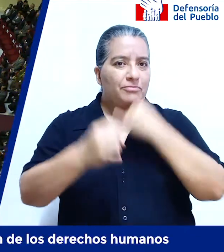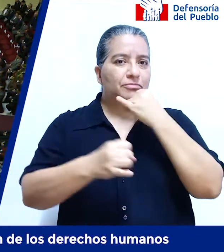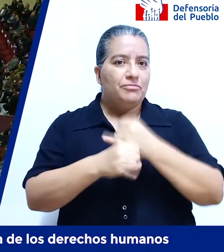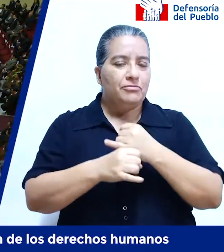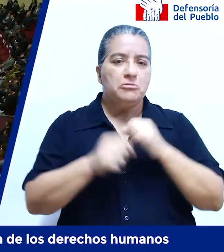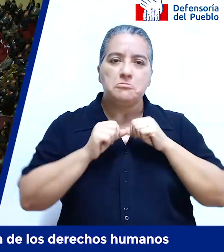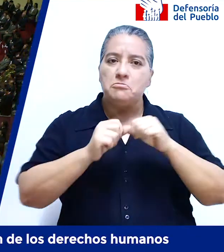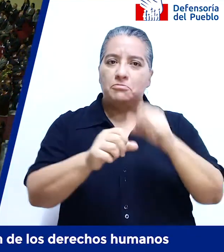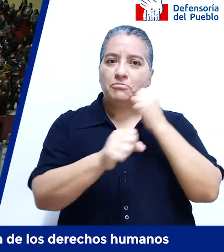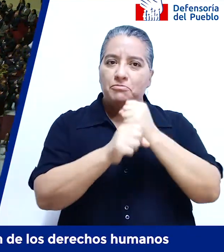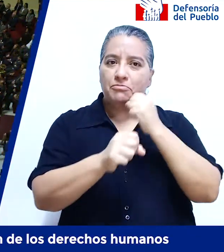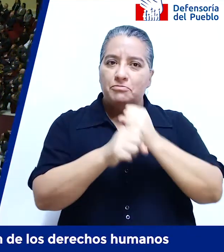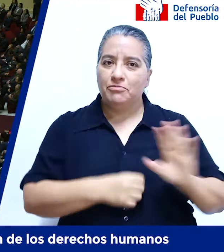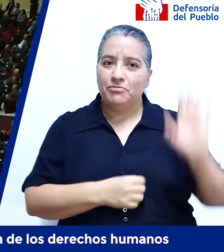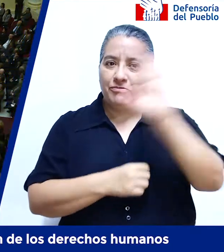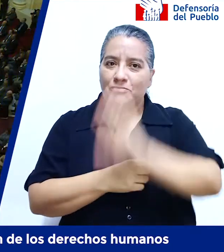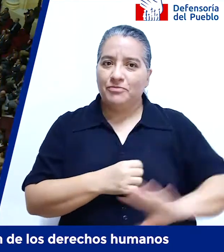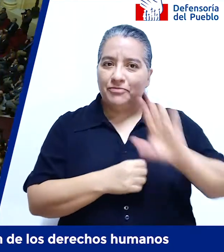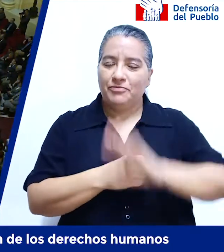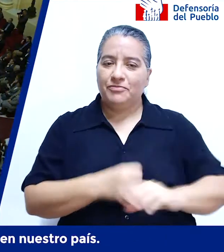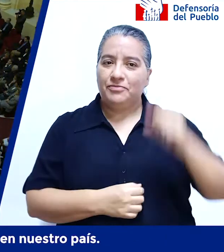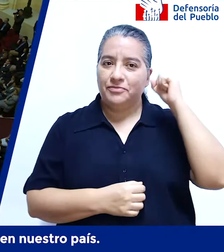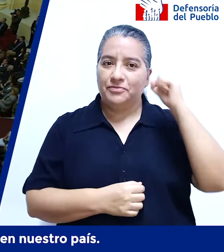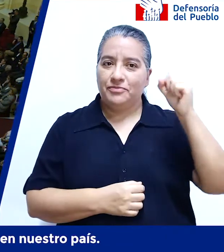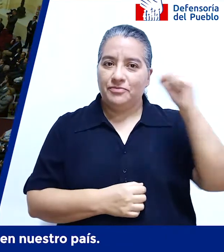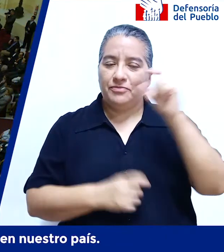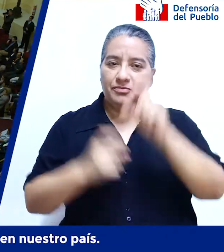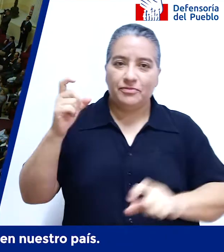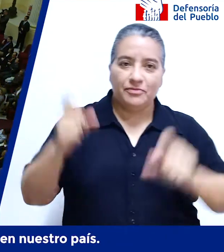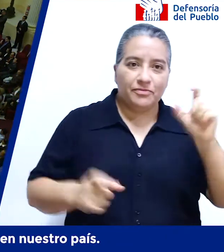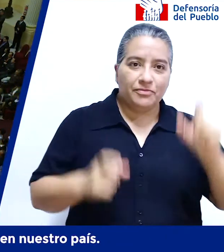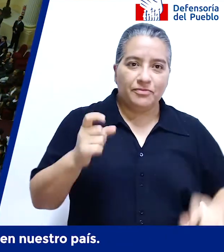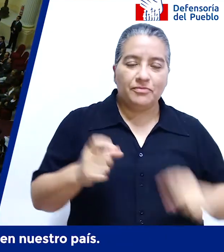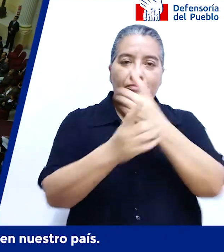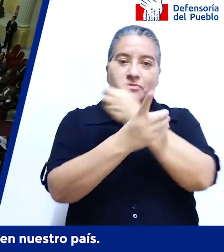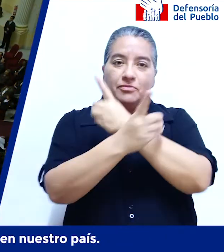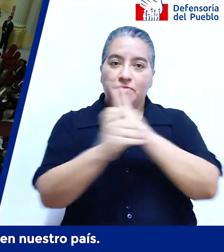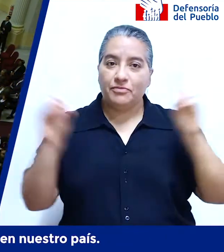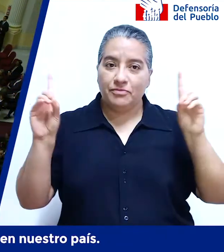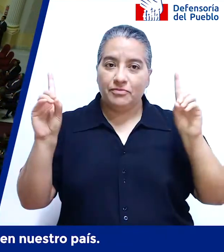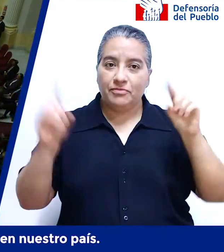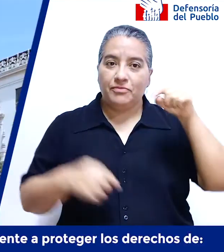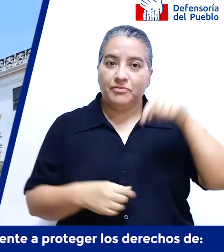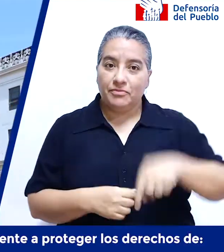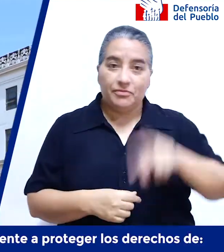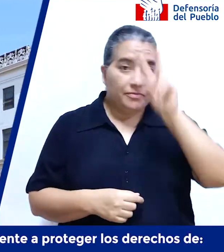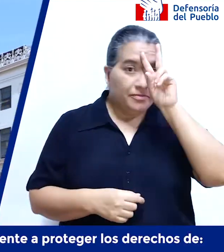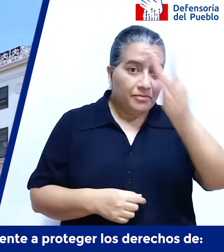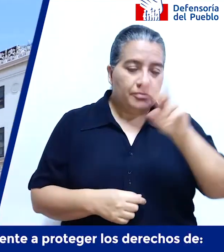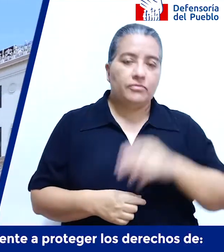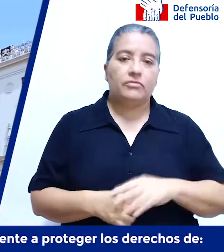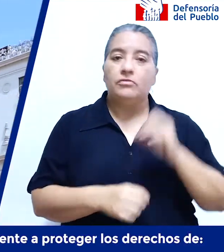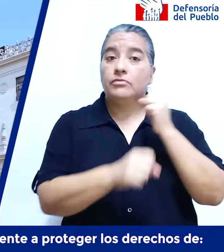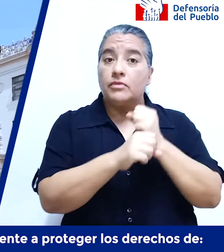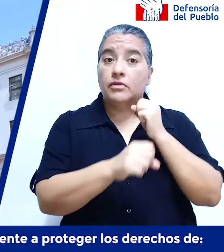la protección de los derechos humanos y la democracia en nuestro país. Su trabajo está dirigido